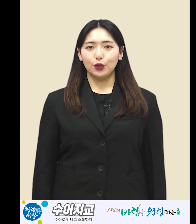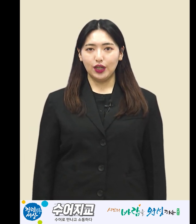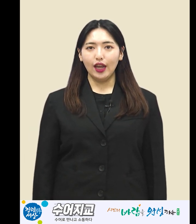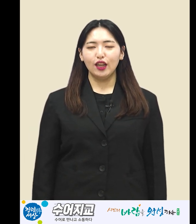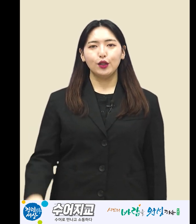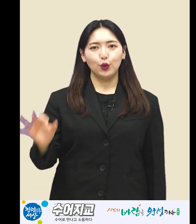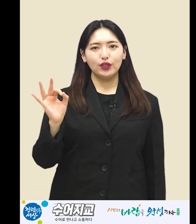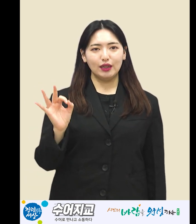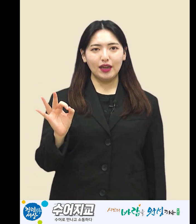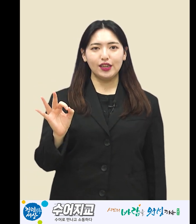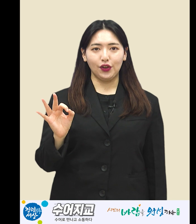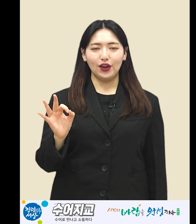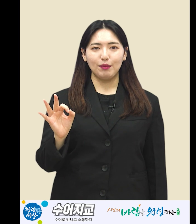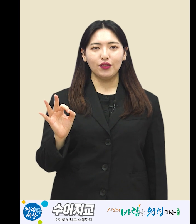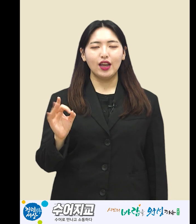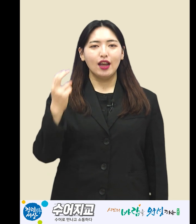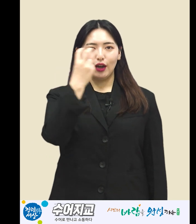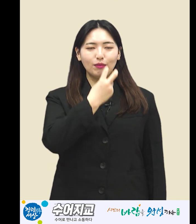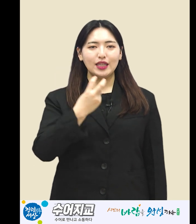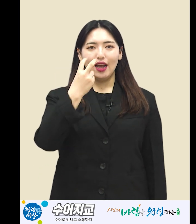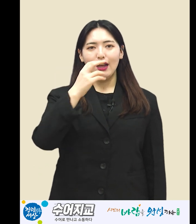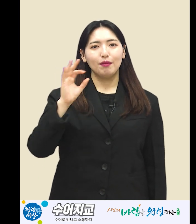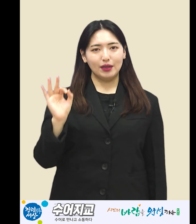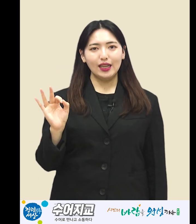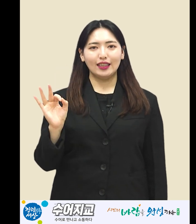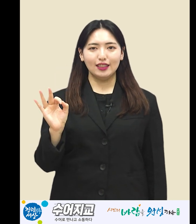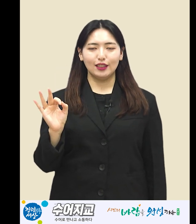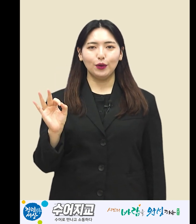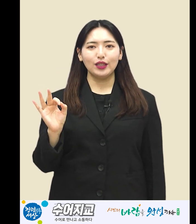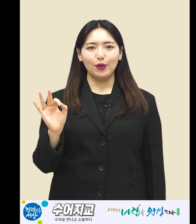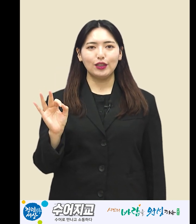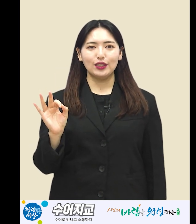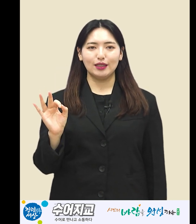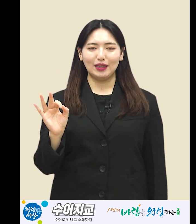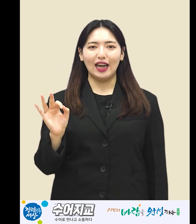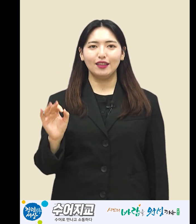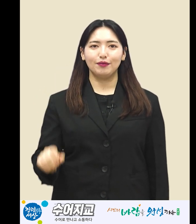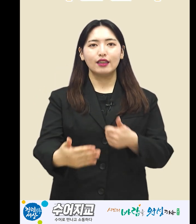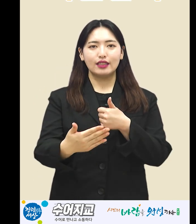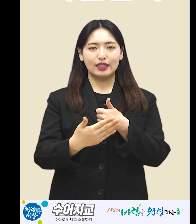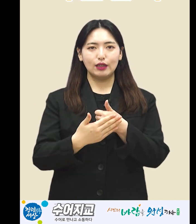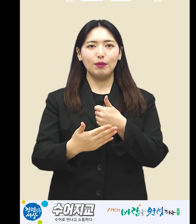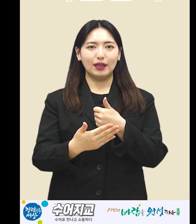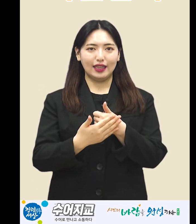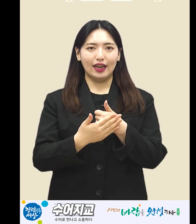뒤에 돈 금액을 연결하면 검사 비라는 뜻으로 사용할 수 있습니다. 지원받다